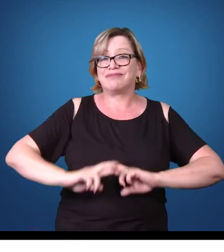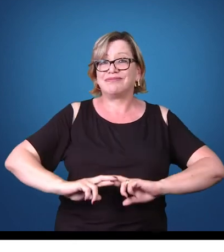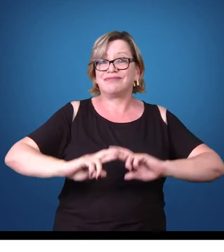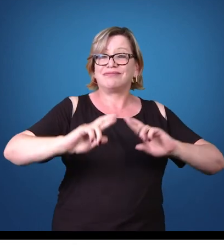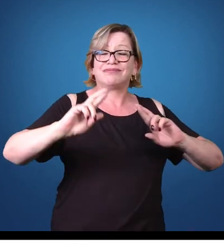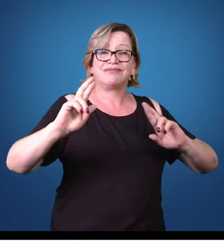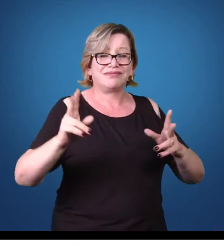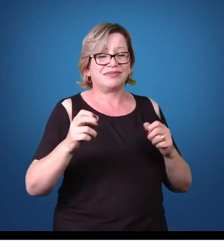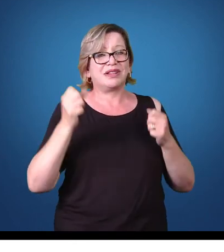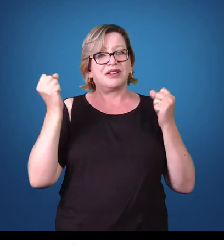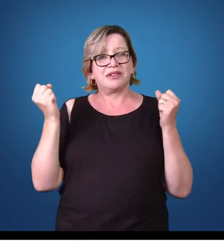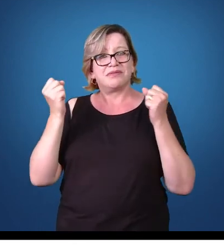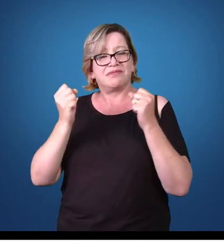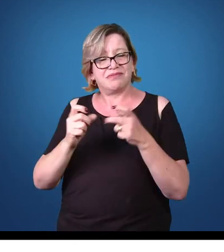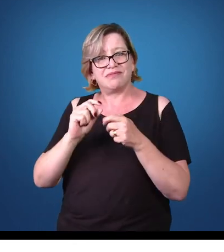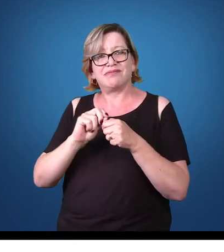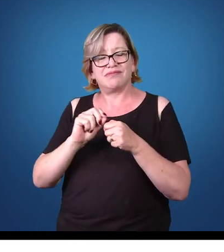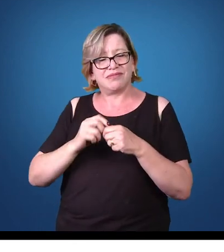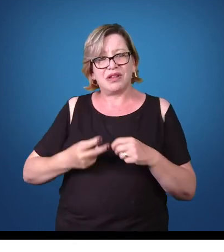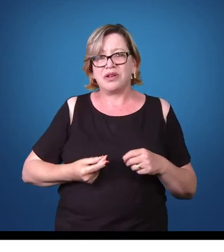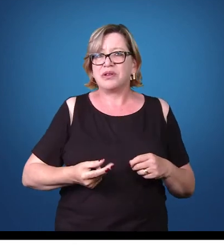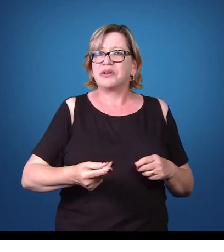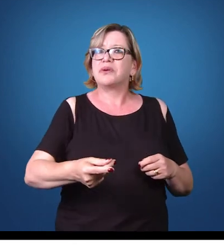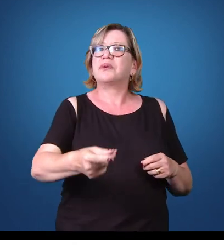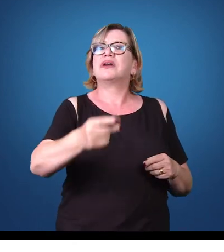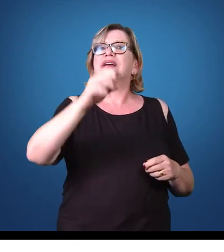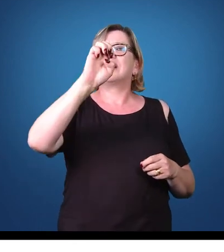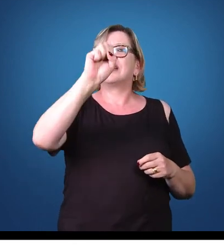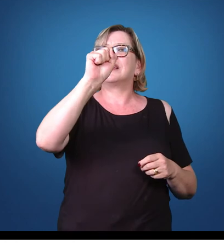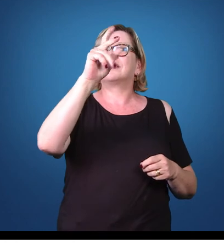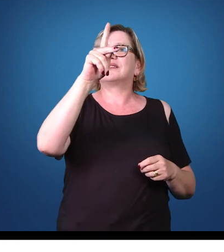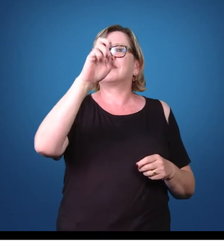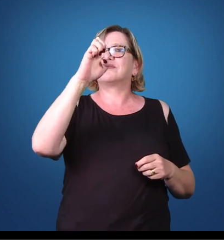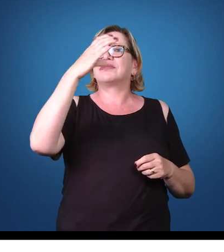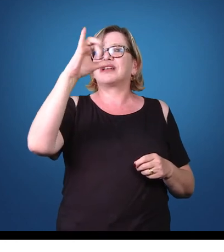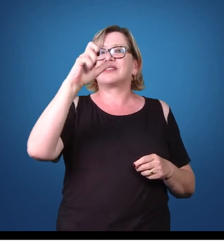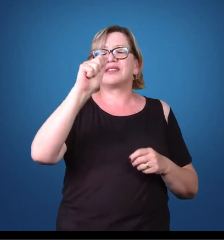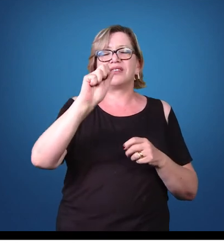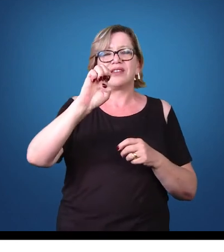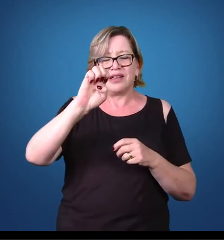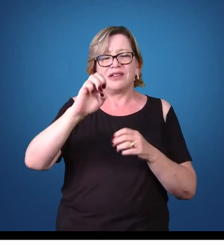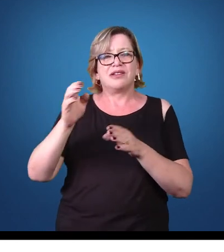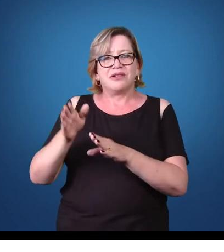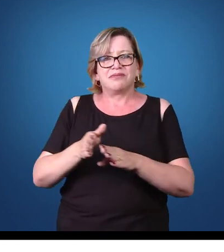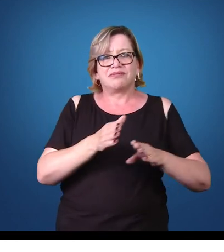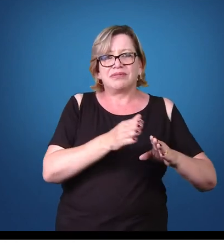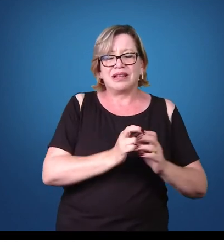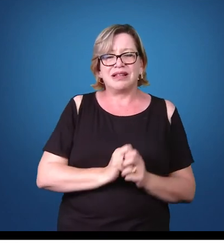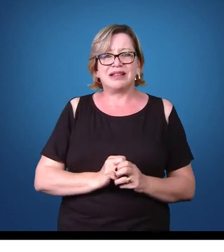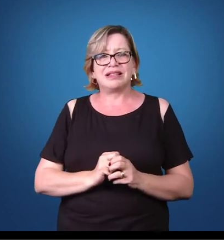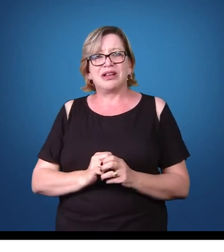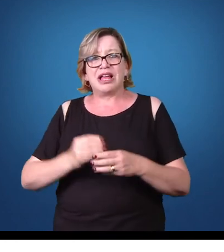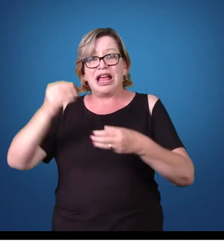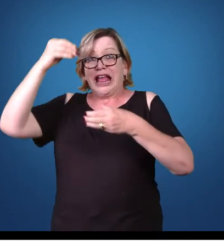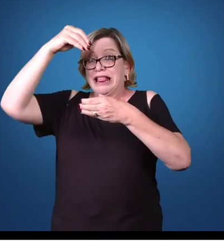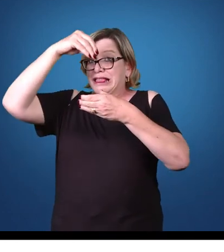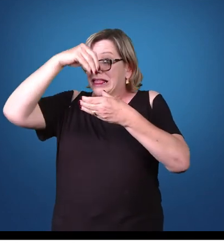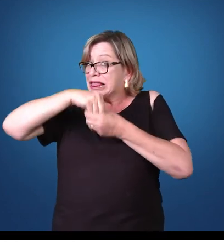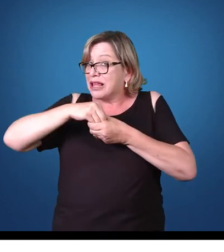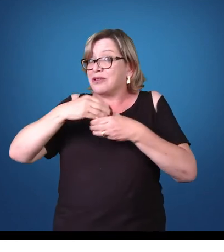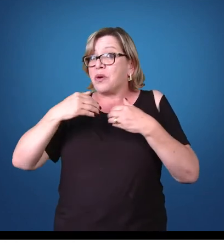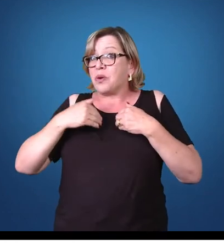a sua espécie. A presença do parasita dentro do hospedeiro pode causar determinadas